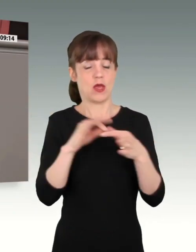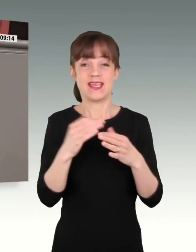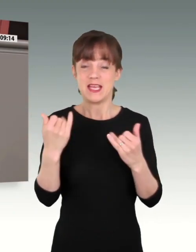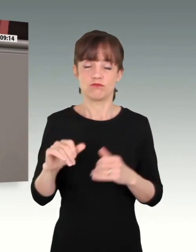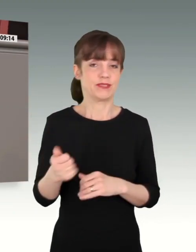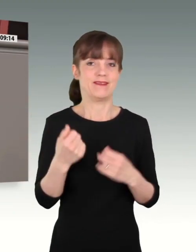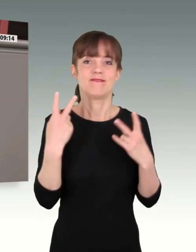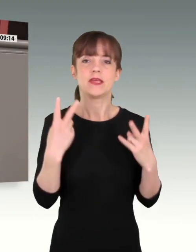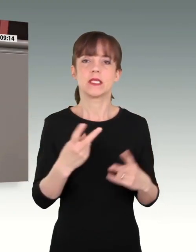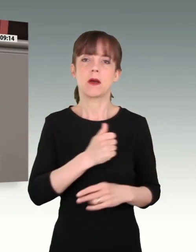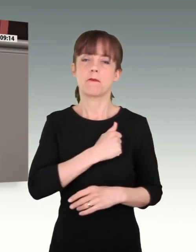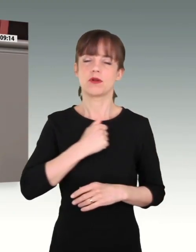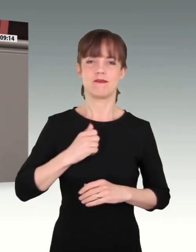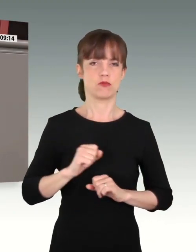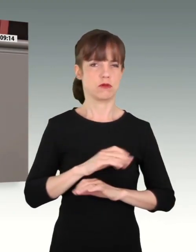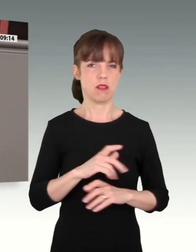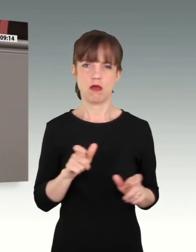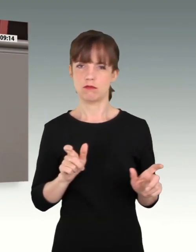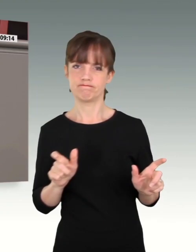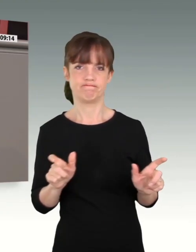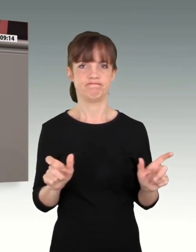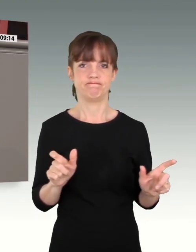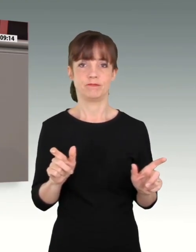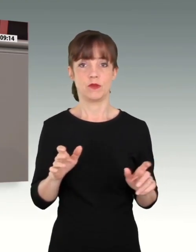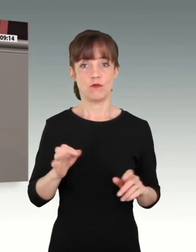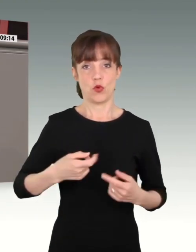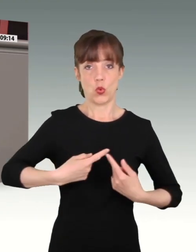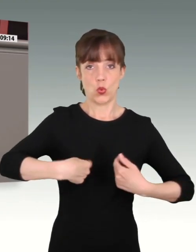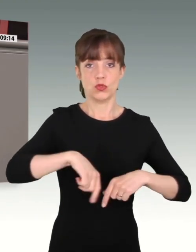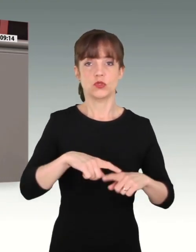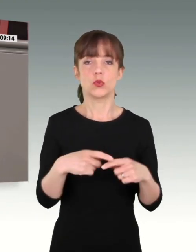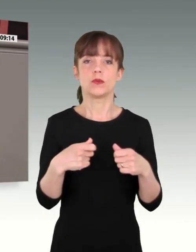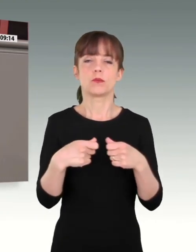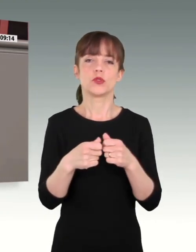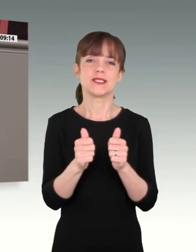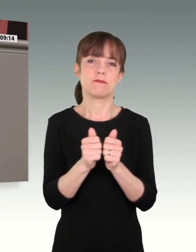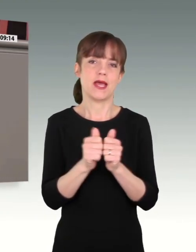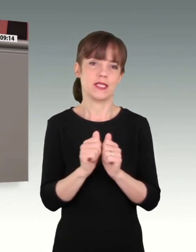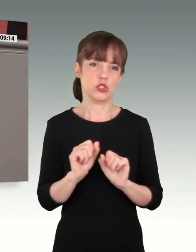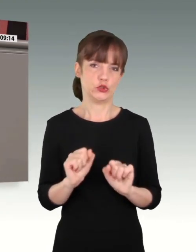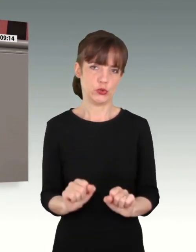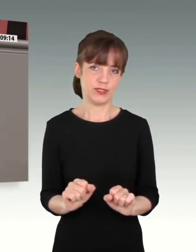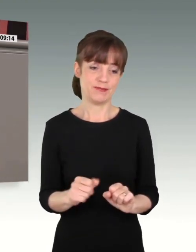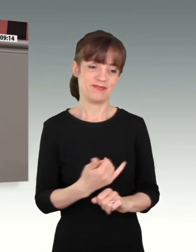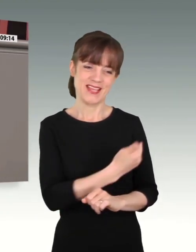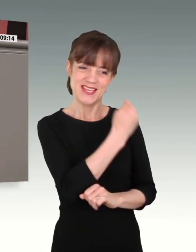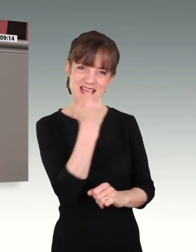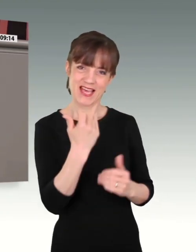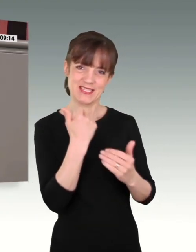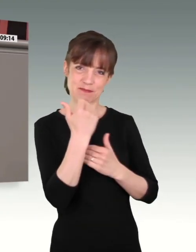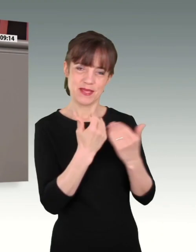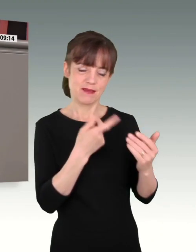einsatzbereite Bundeswehr, die uns und unsere Bündnispartner schützt. Und der Jahresbericht hilft uns dabei,